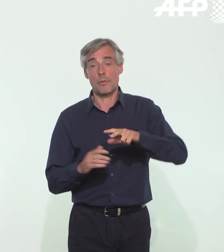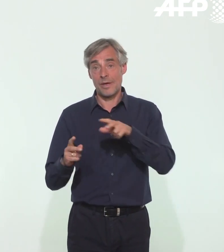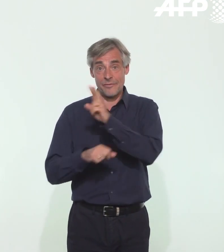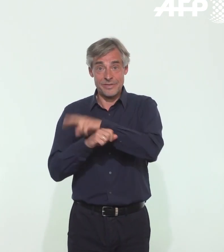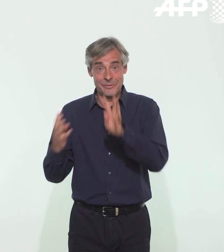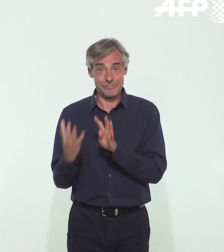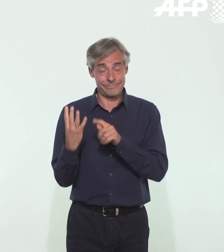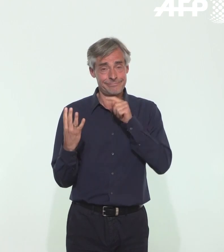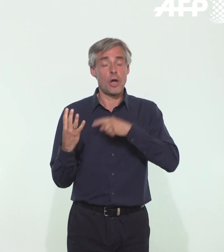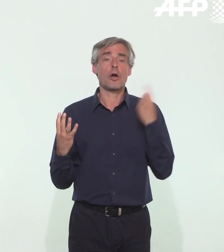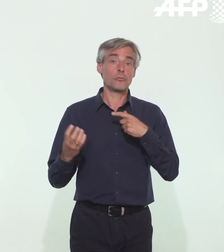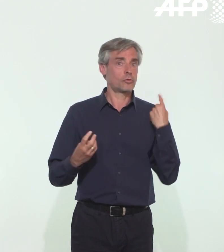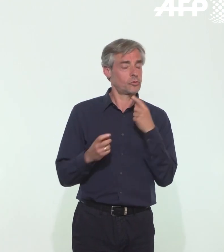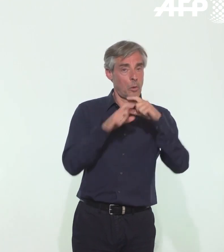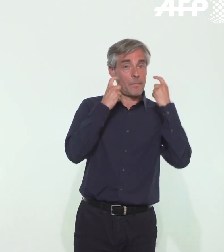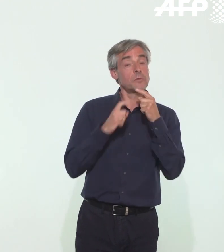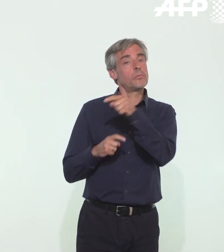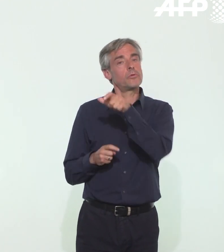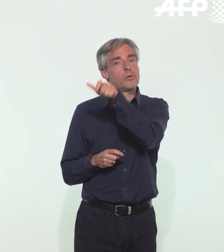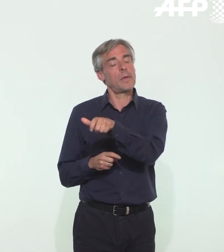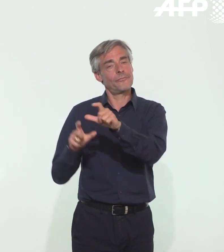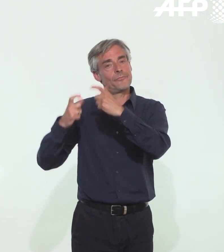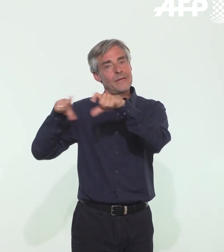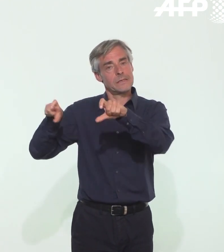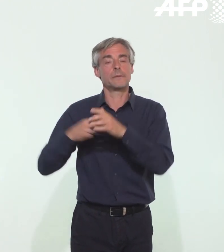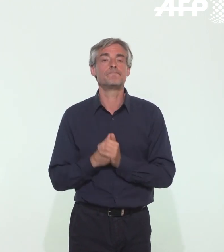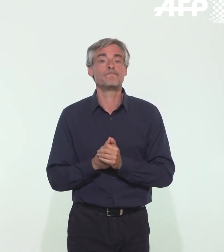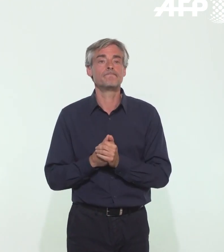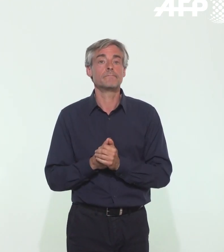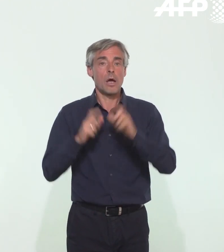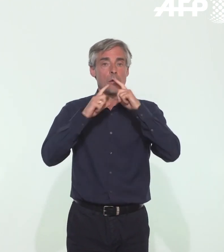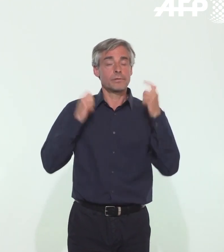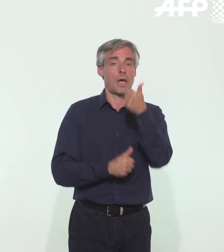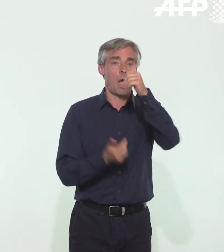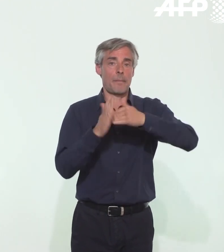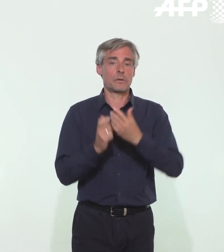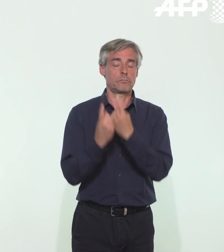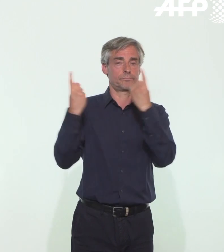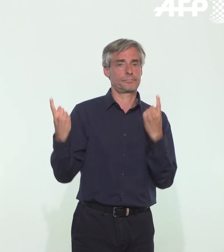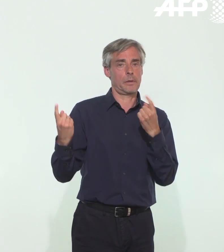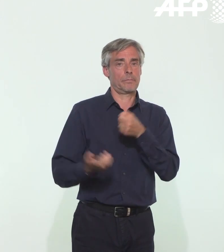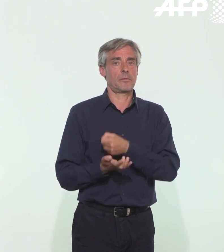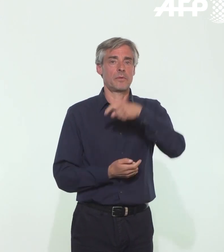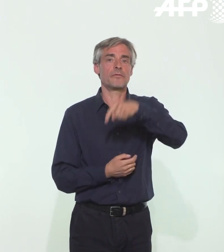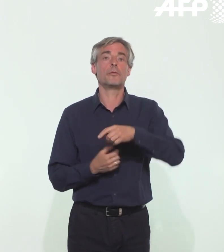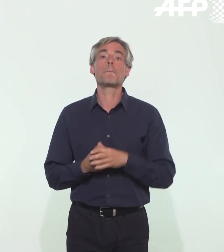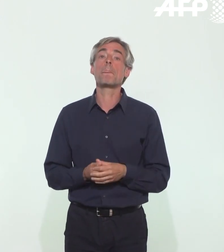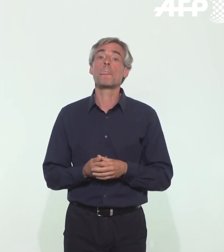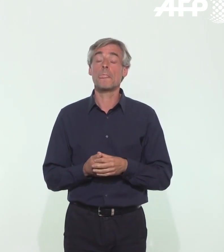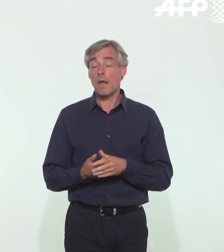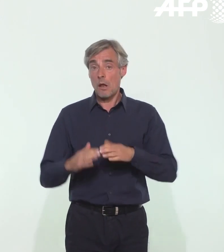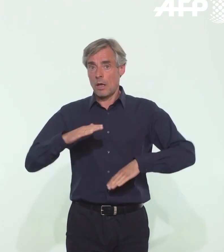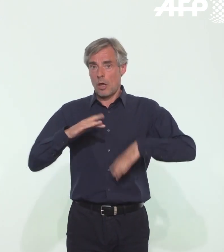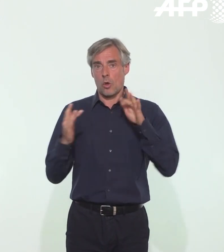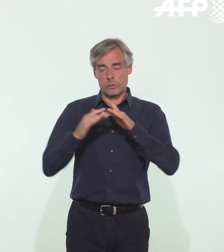en permanence ainsi que votre visiteur et rester avec cette distance minimale d'au moins un mètre. Limiter les